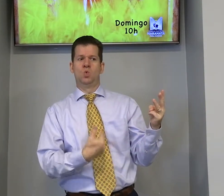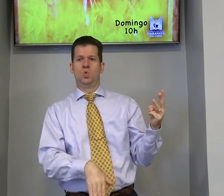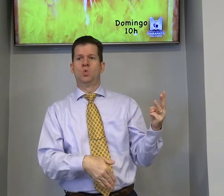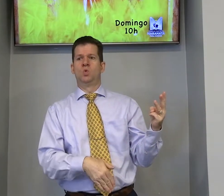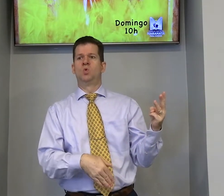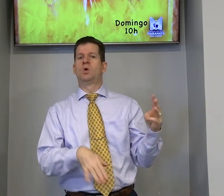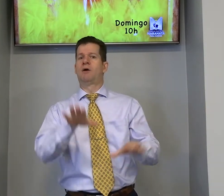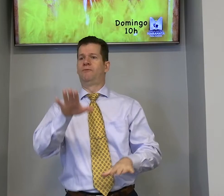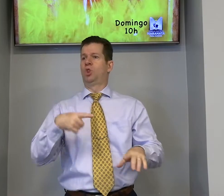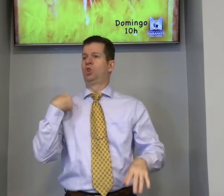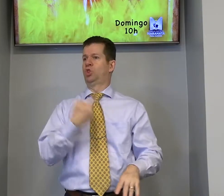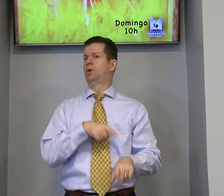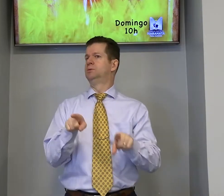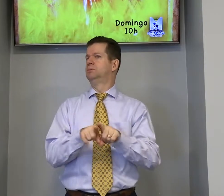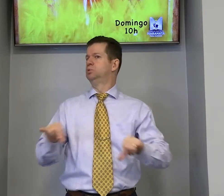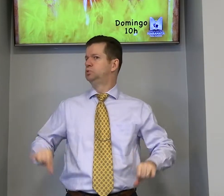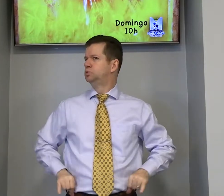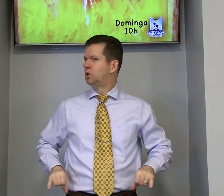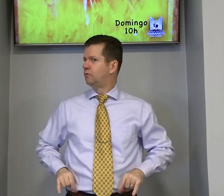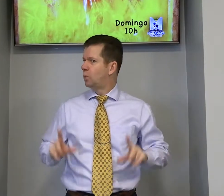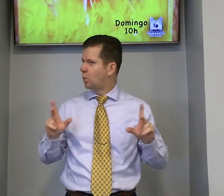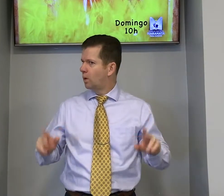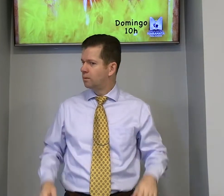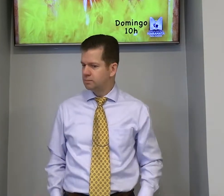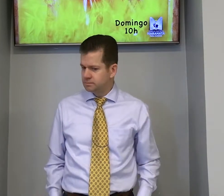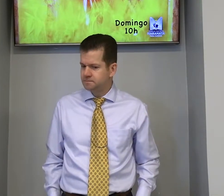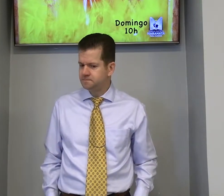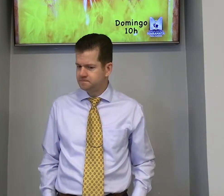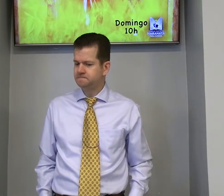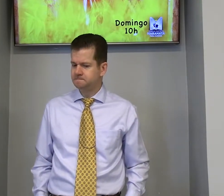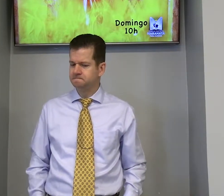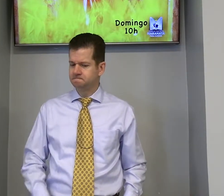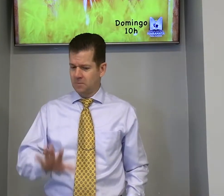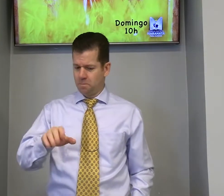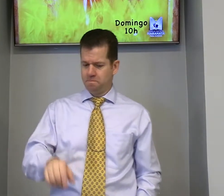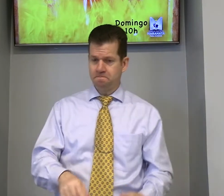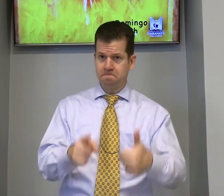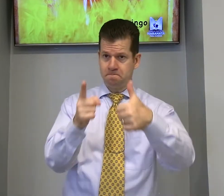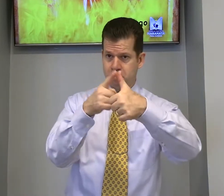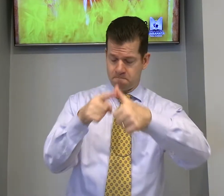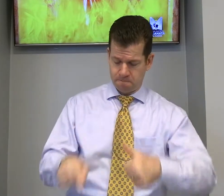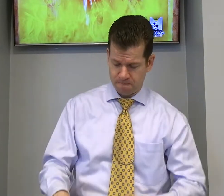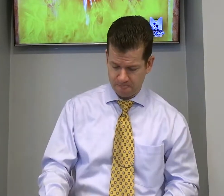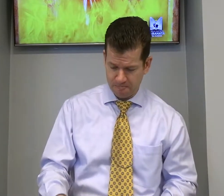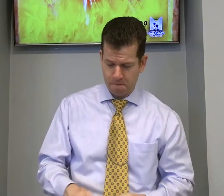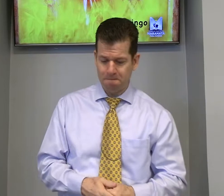três. Às vezes, nós podemos sofrer igual. Primeiro,